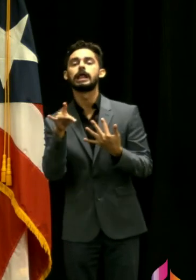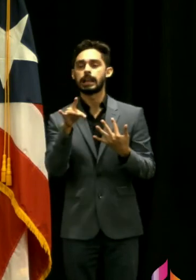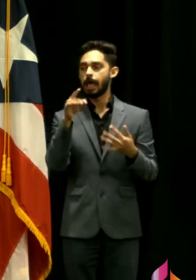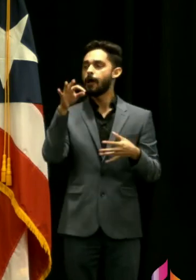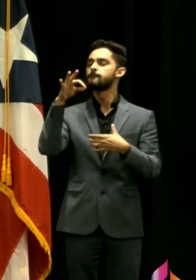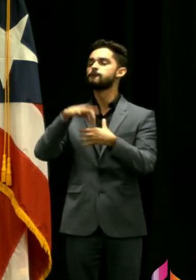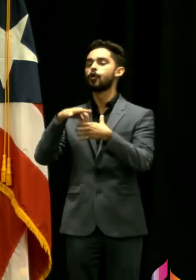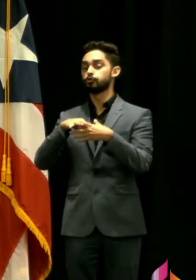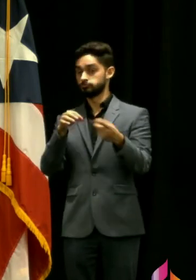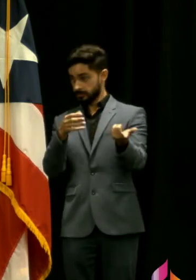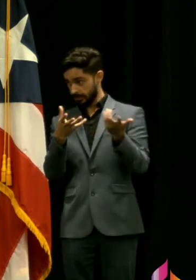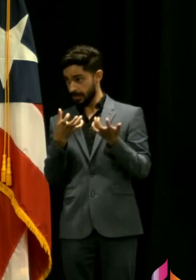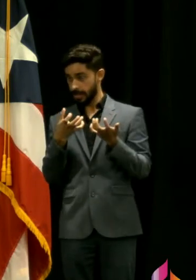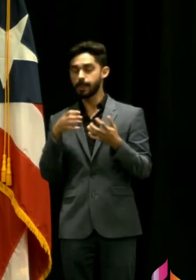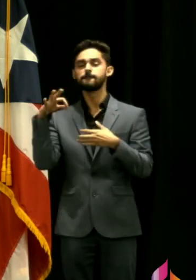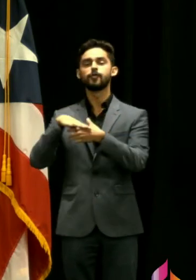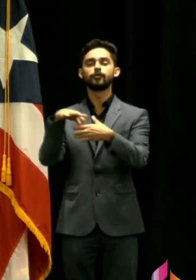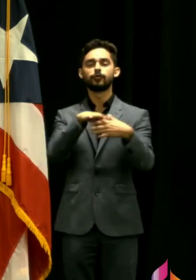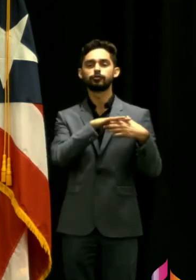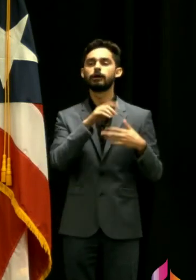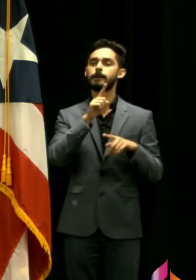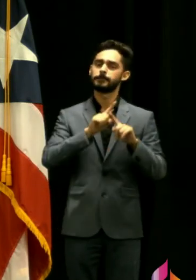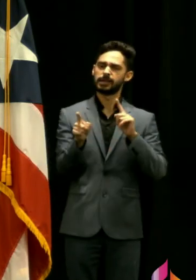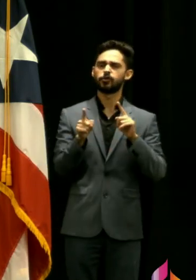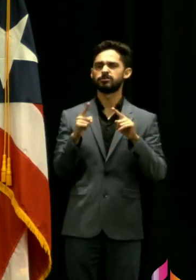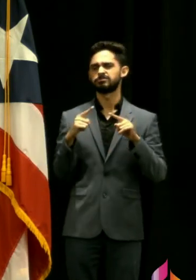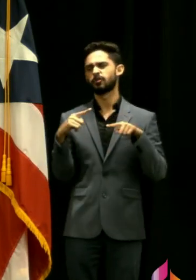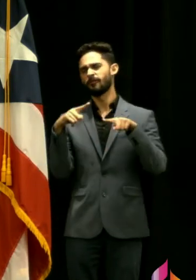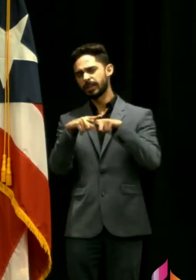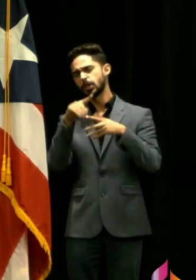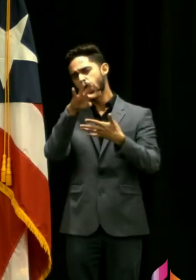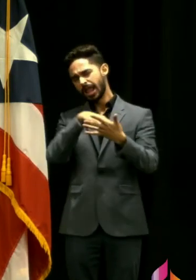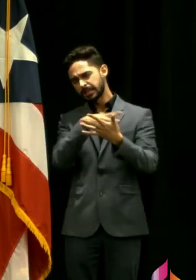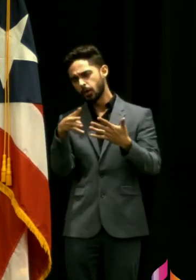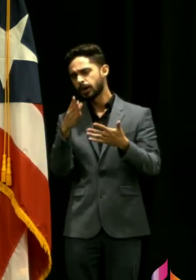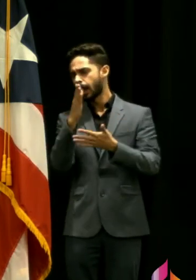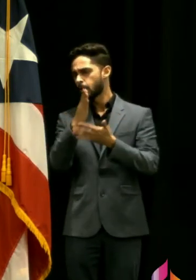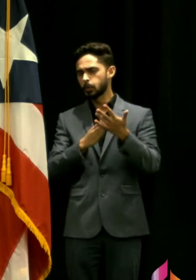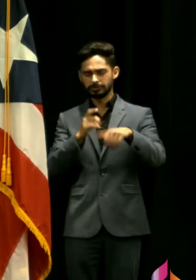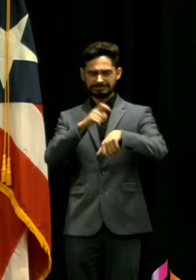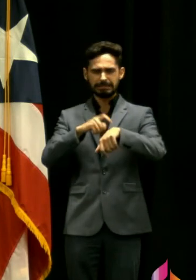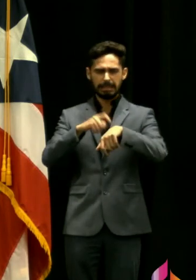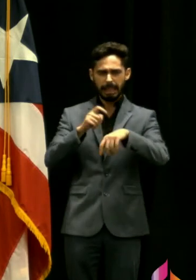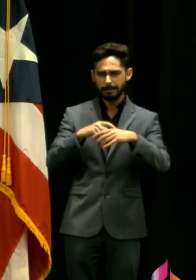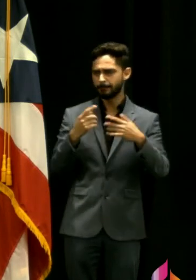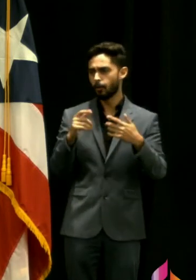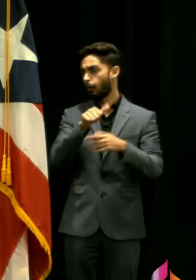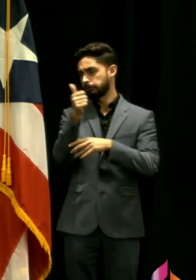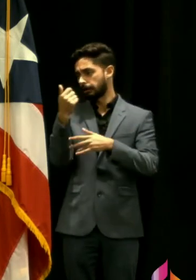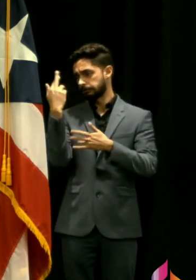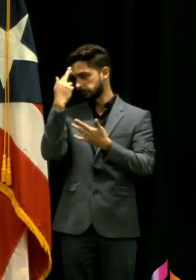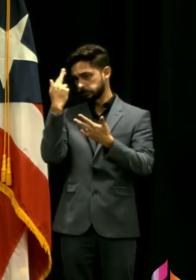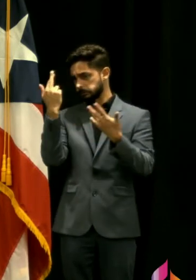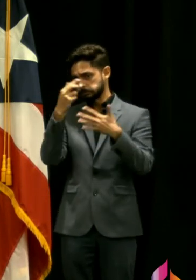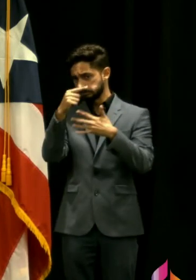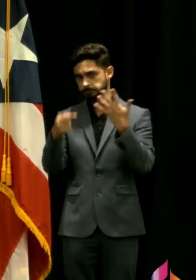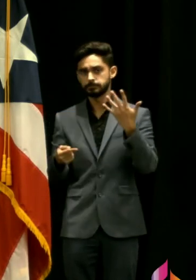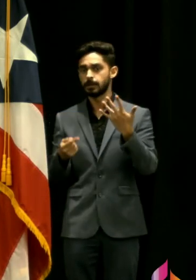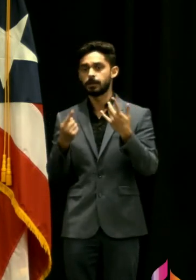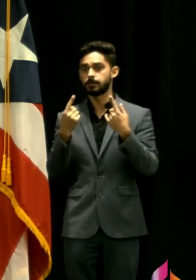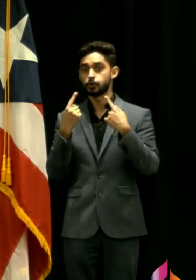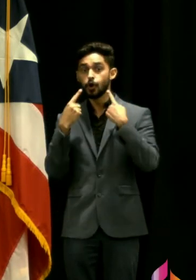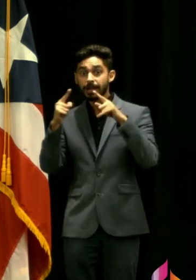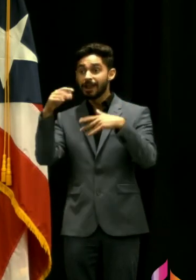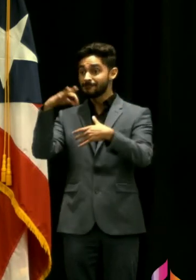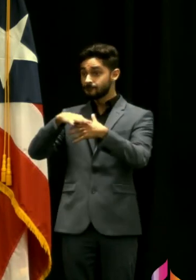situación de calendario o no sé otra razón pero no se llevaron a votación así que ¿por qué